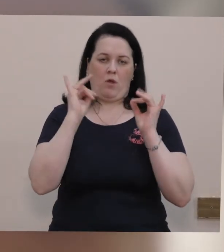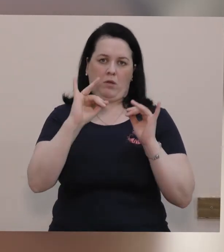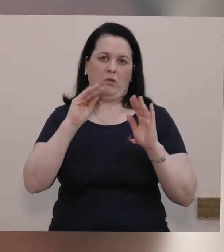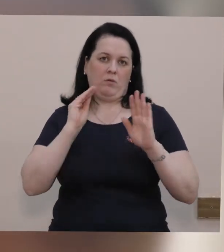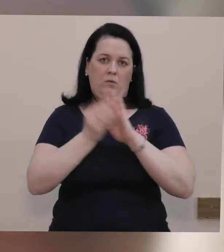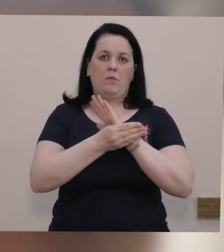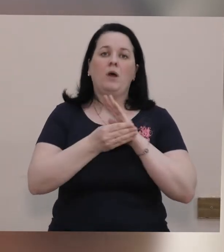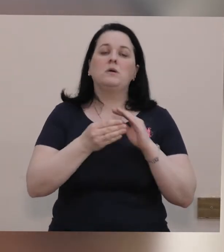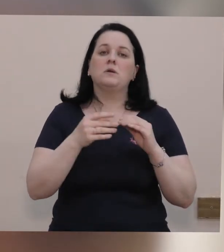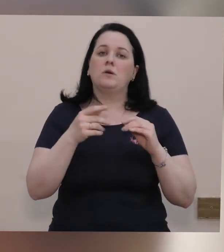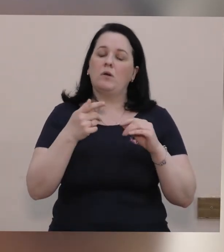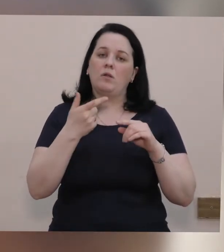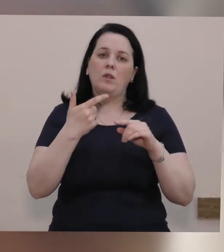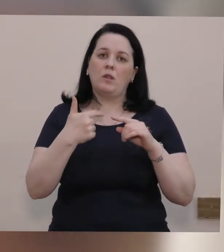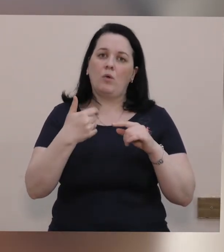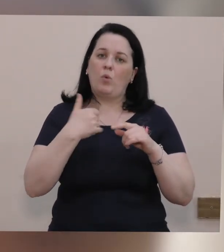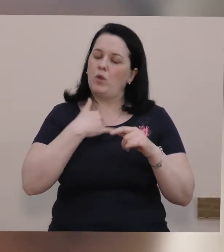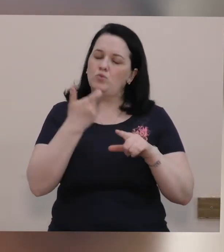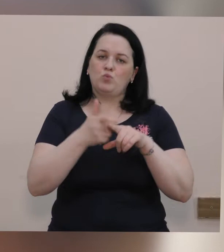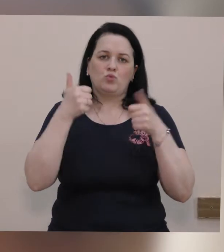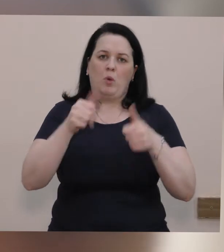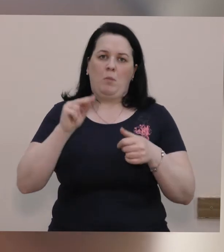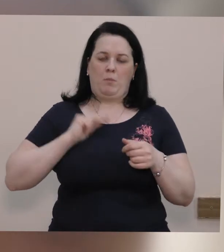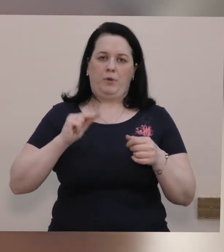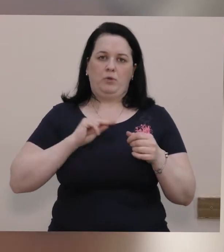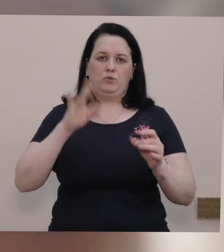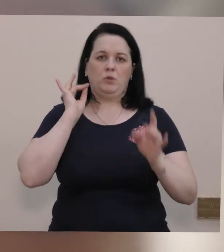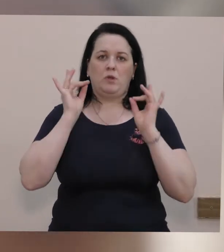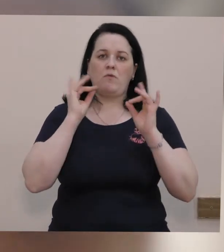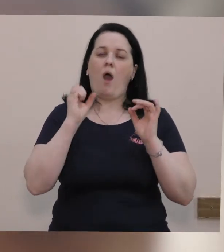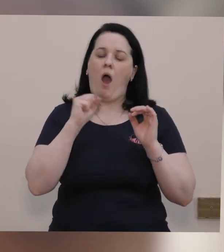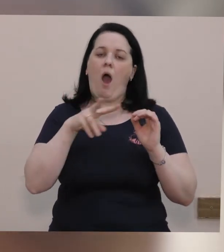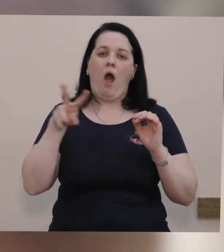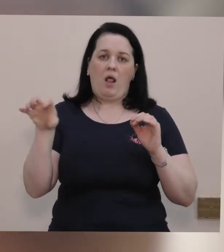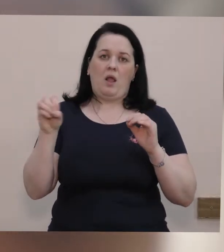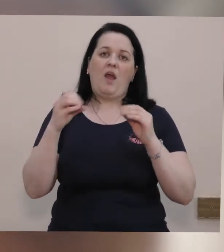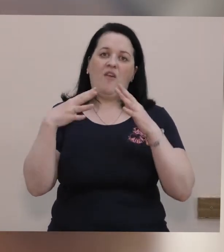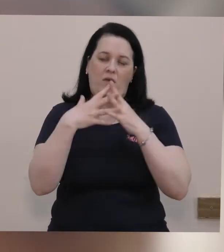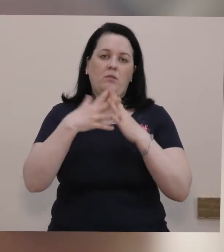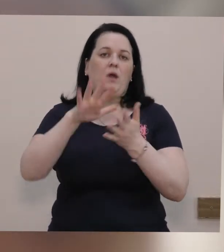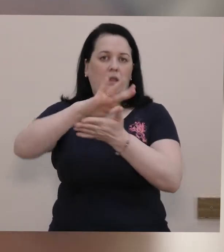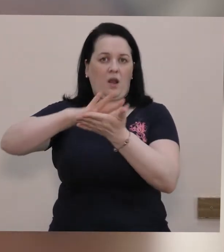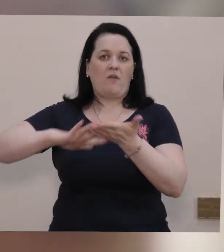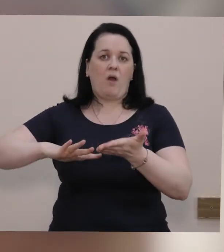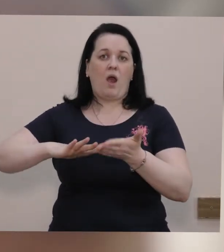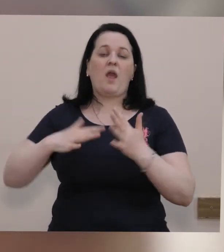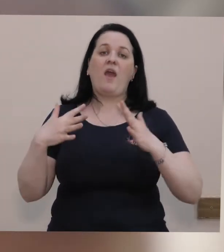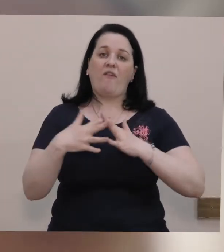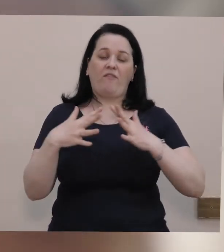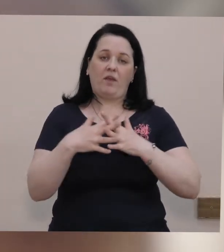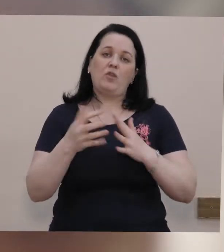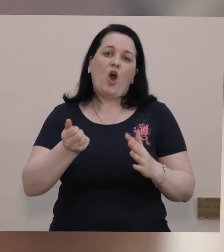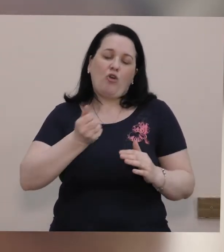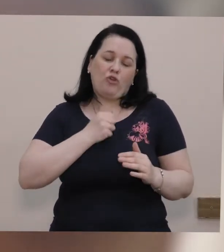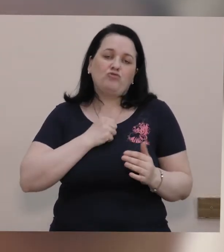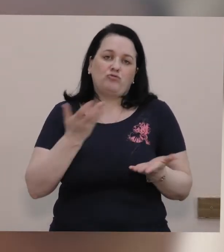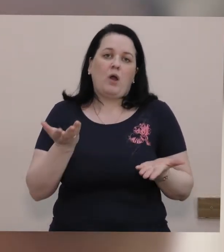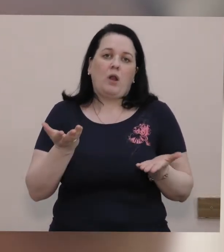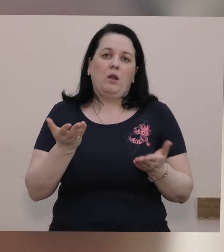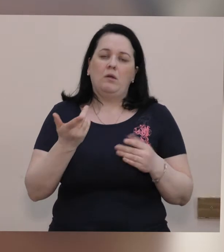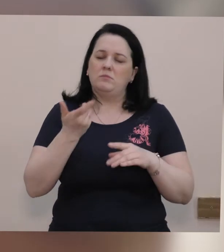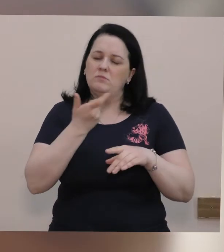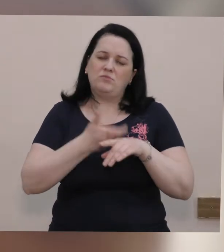незважаючи на те, що наше ПВО дуже добре зараз працює, але війна триває, війна, на жаль,